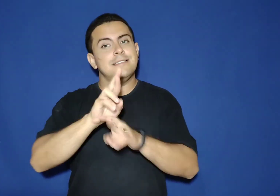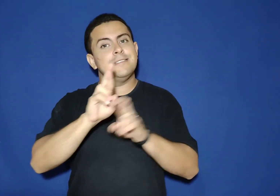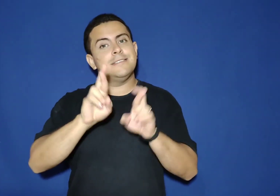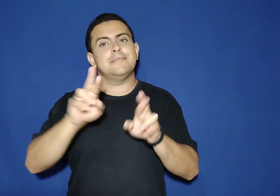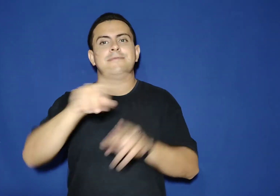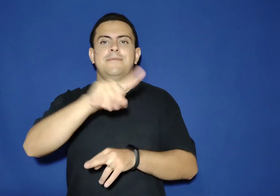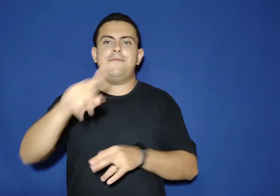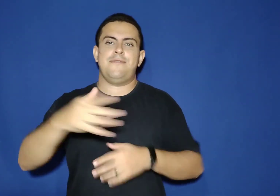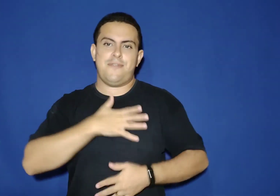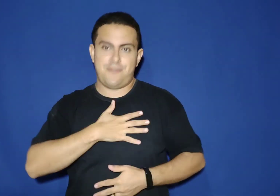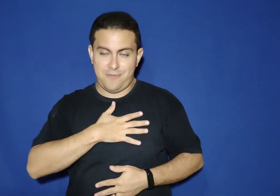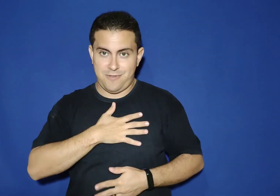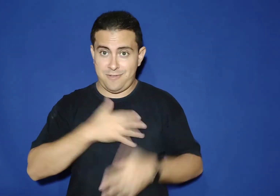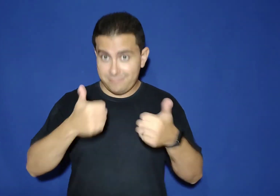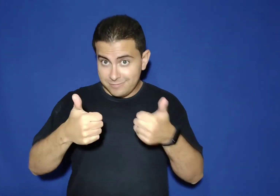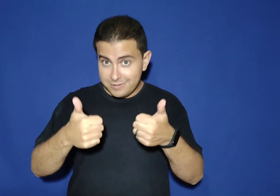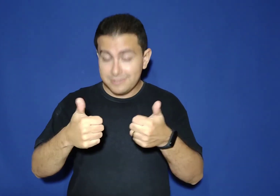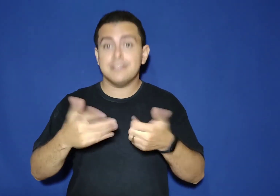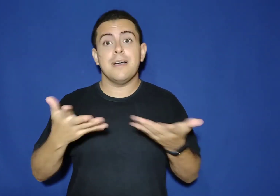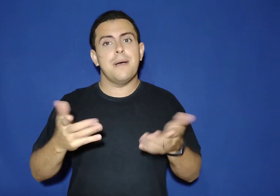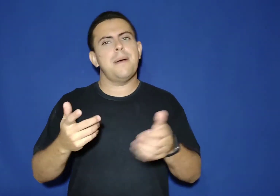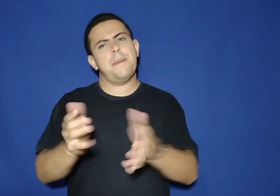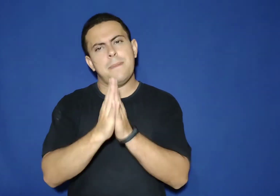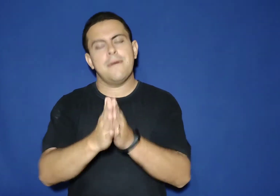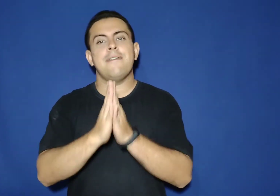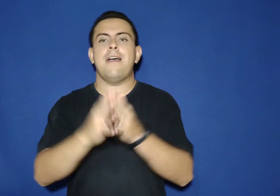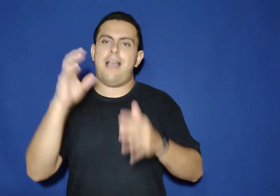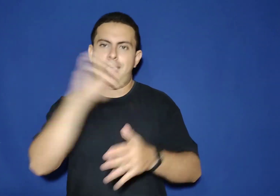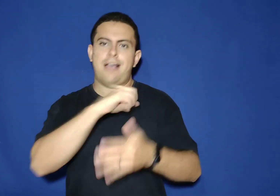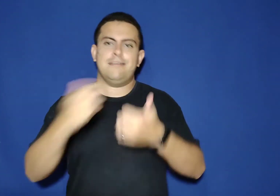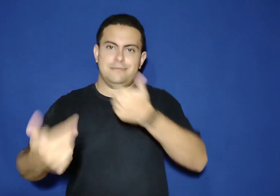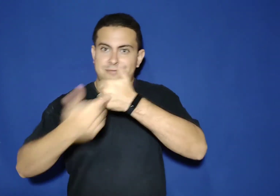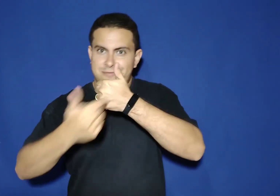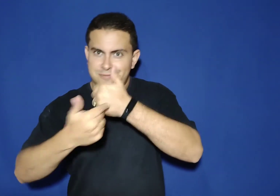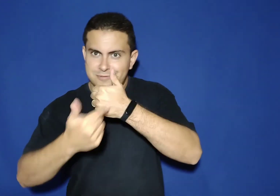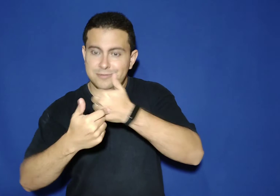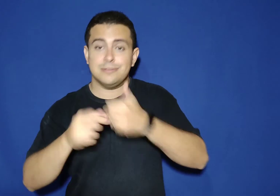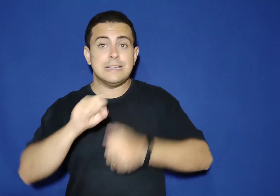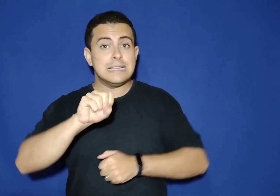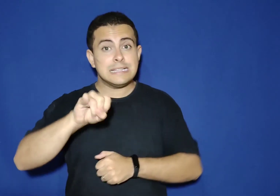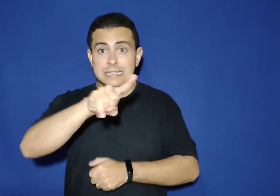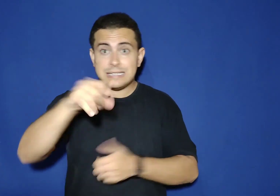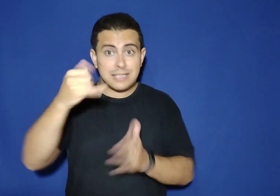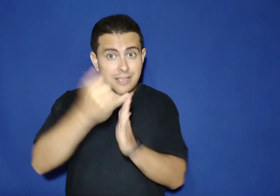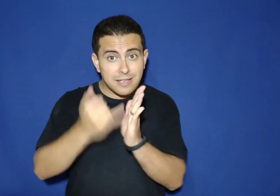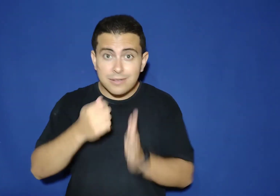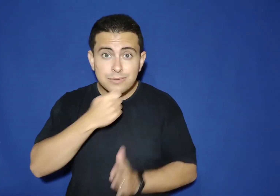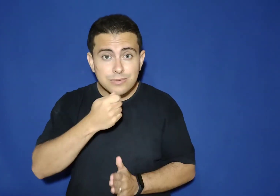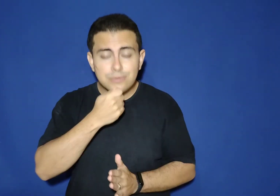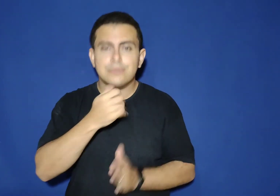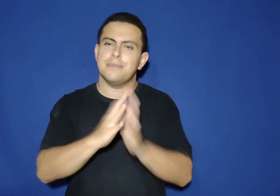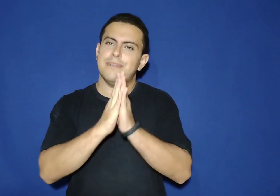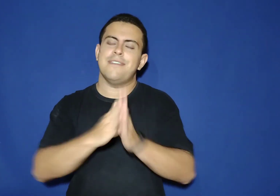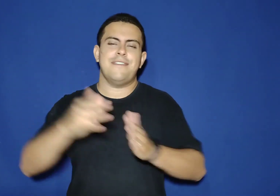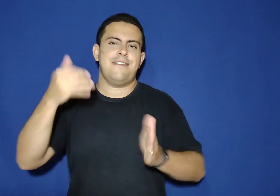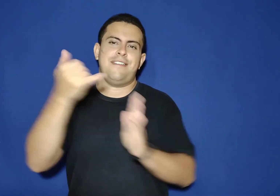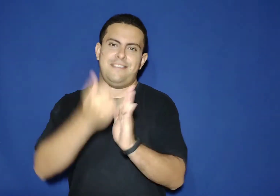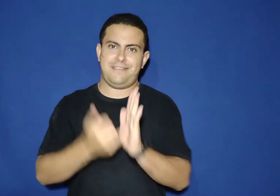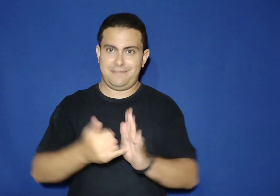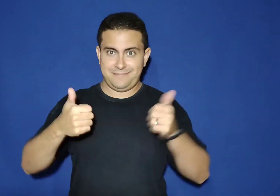vocês. Então eu espero que vocês gostem e por favor, curtam aqui o vídeo e se você ainda não é inscrito no canal, por